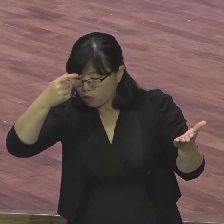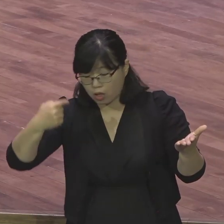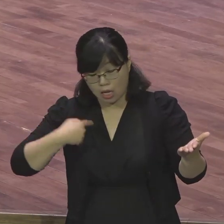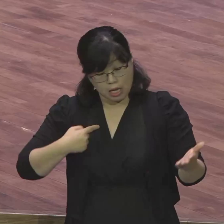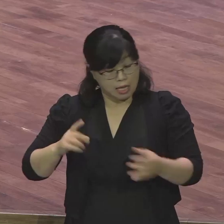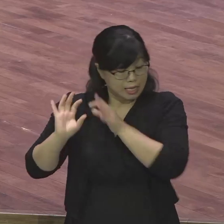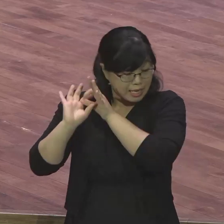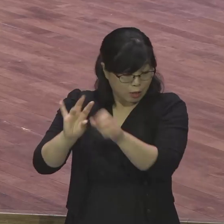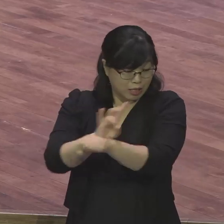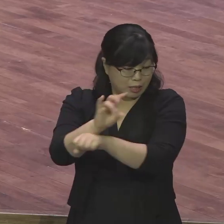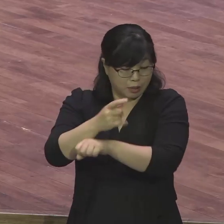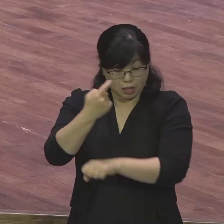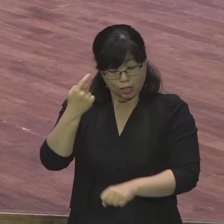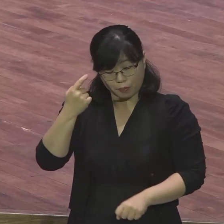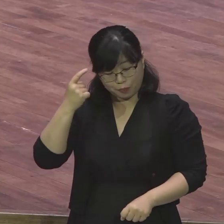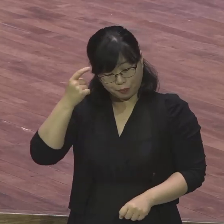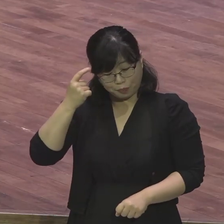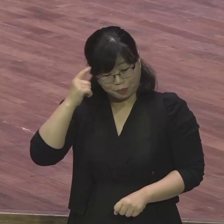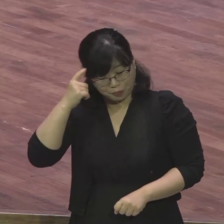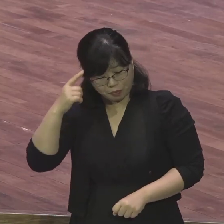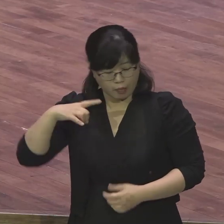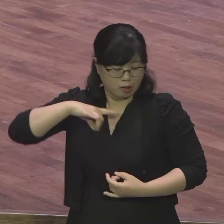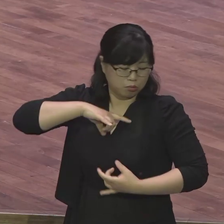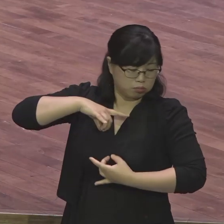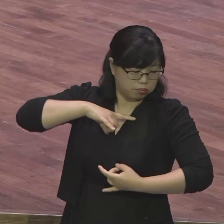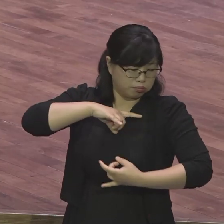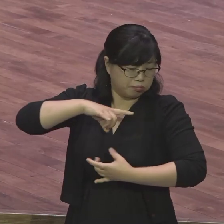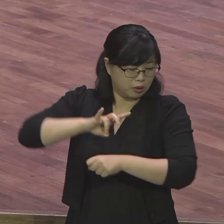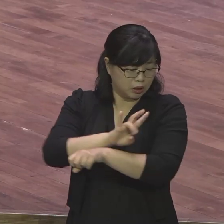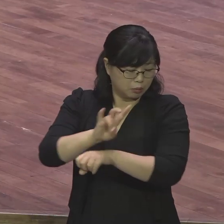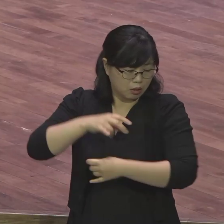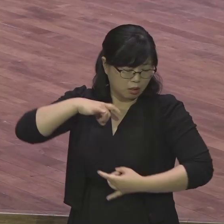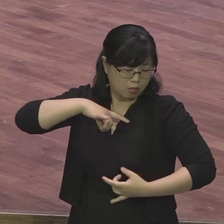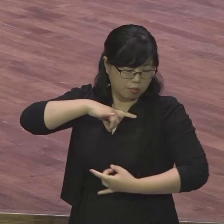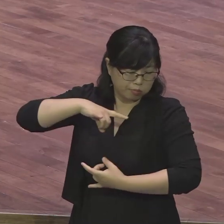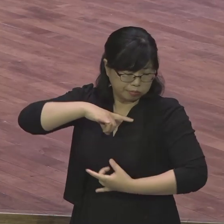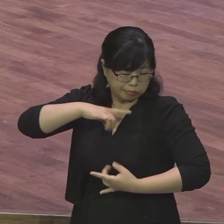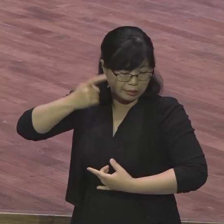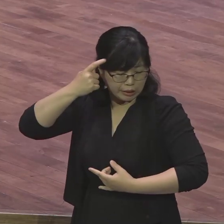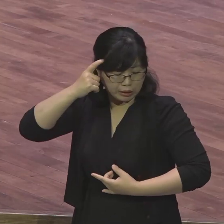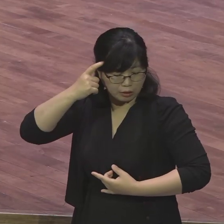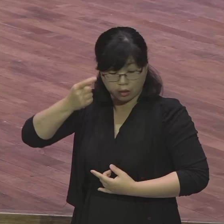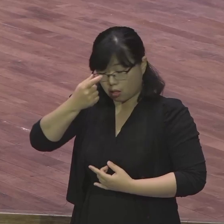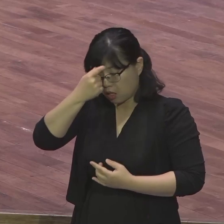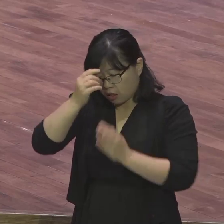강의드가 막 끝나고 24시라니까 그냥 안 그러면 못 먹고 살아요